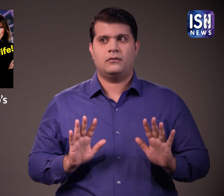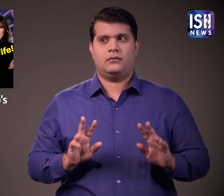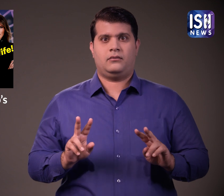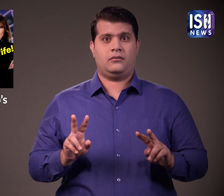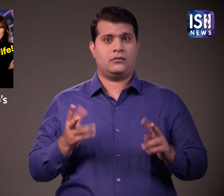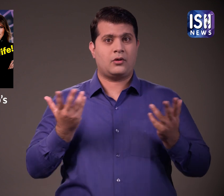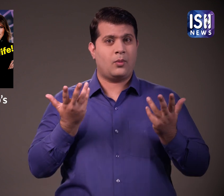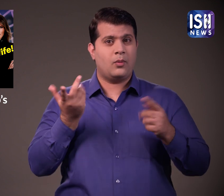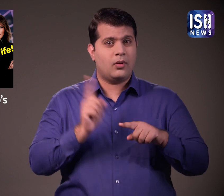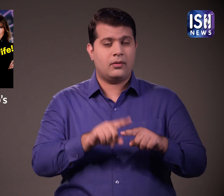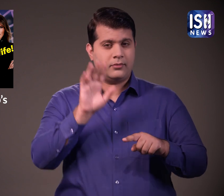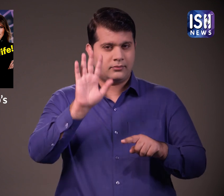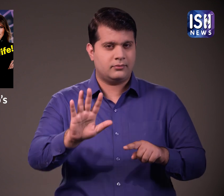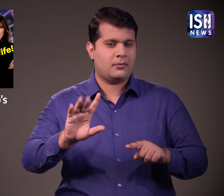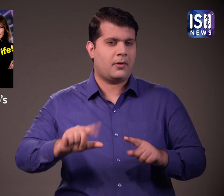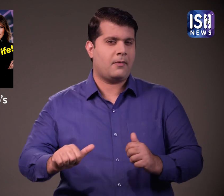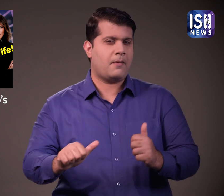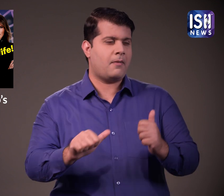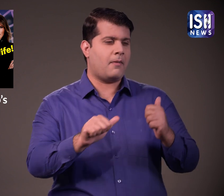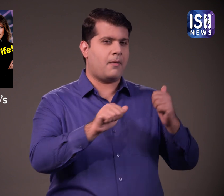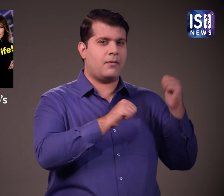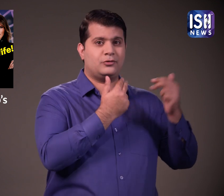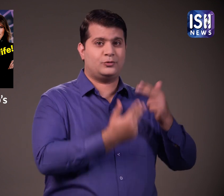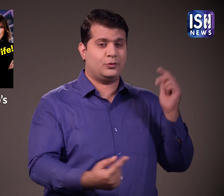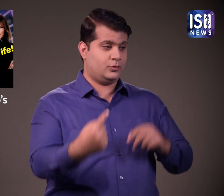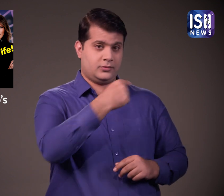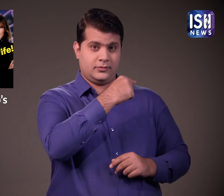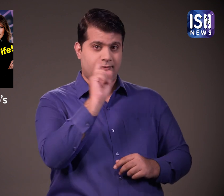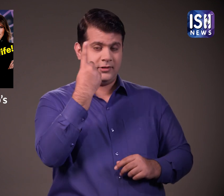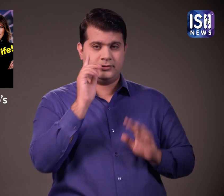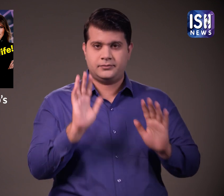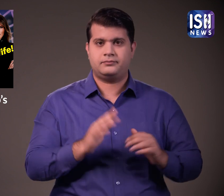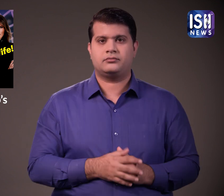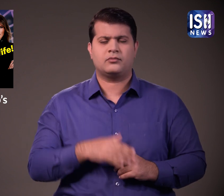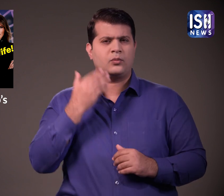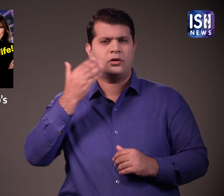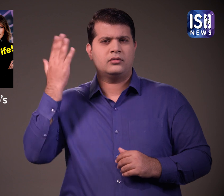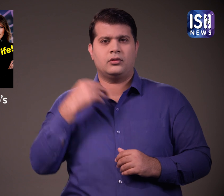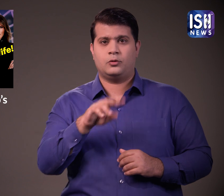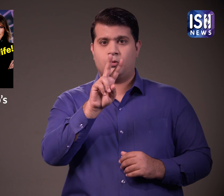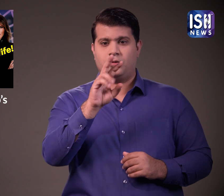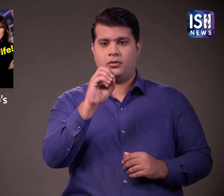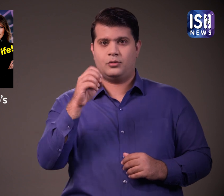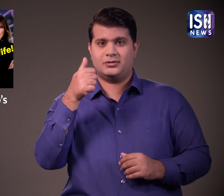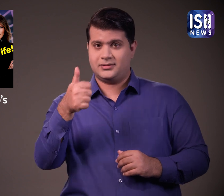क्या हुआ? ये जानने के लिए हमें समय में पीछे जाना होगा 2006 में डोनाल ट्रम